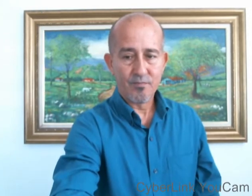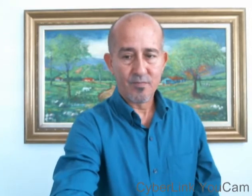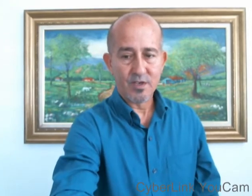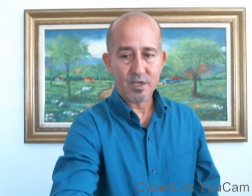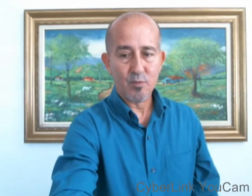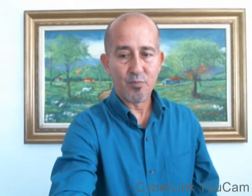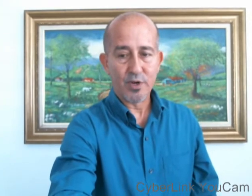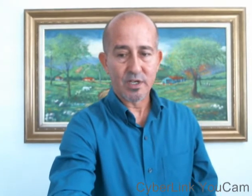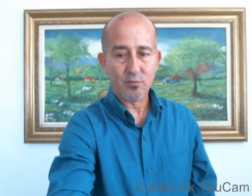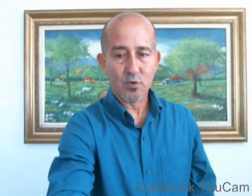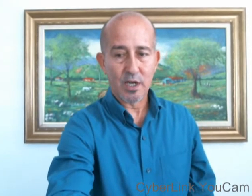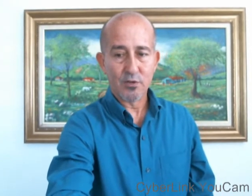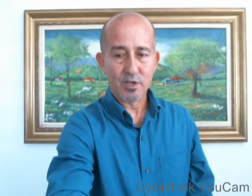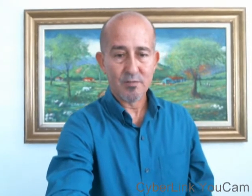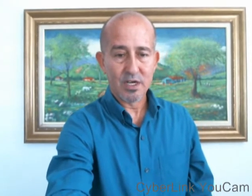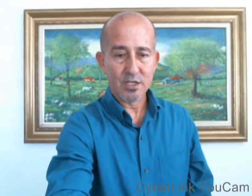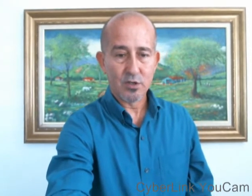Seguimos por aquí buscando animalitos.